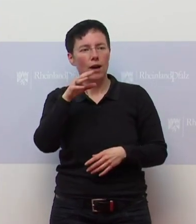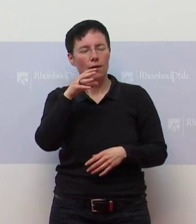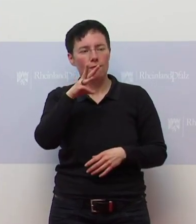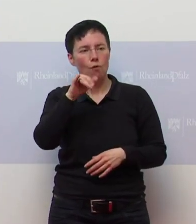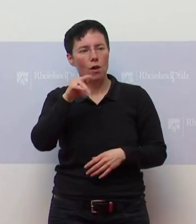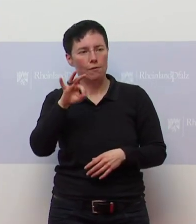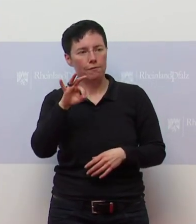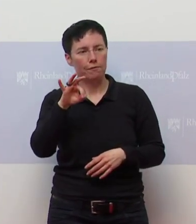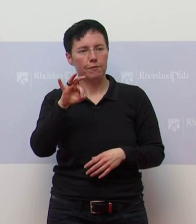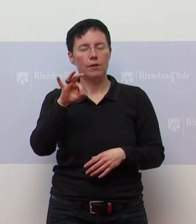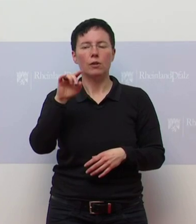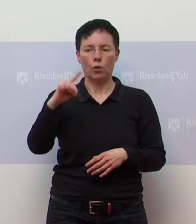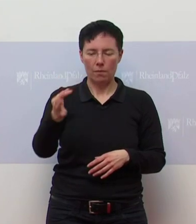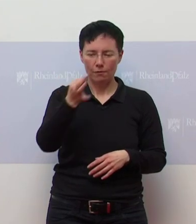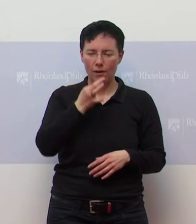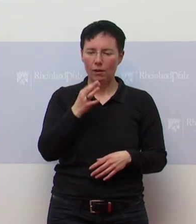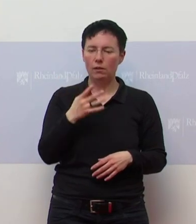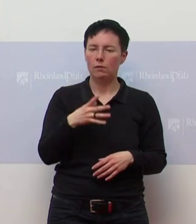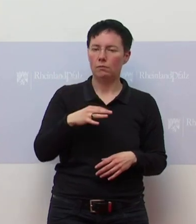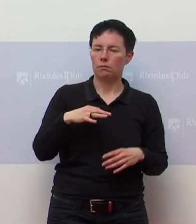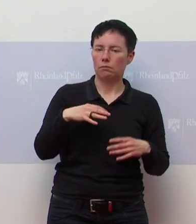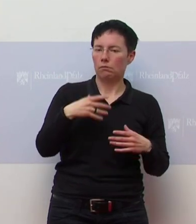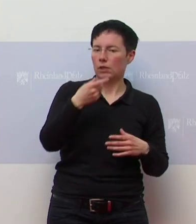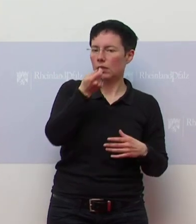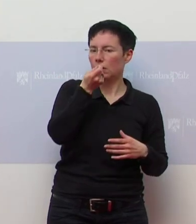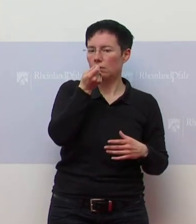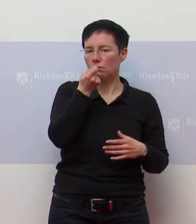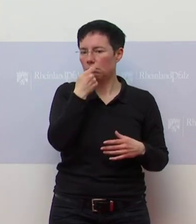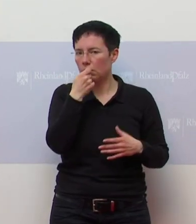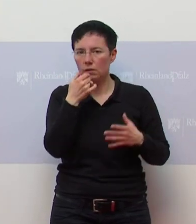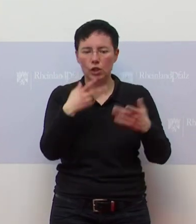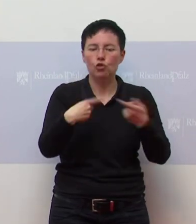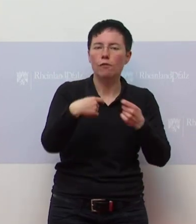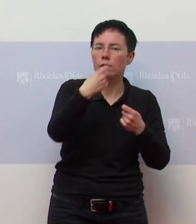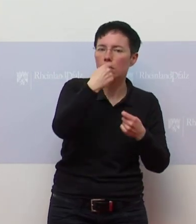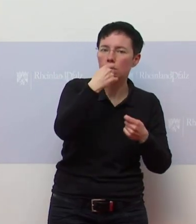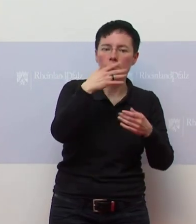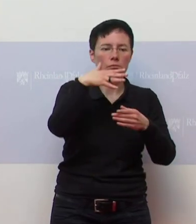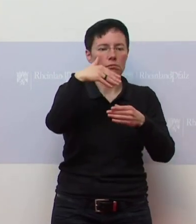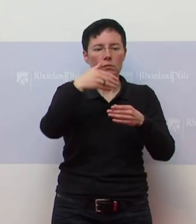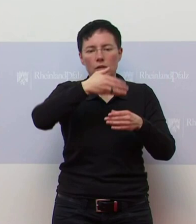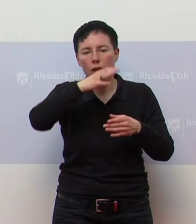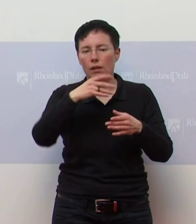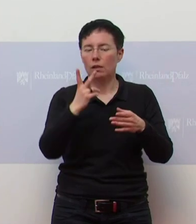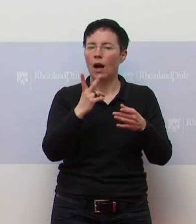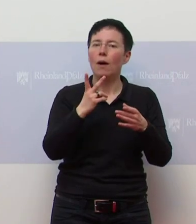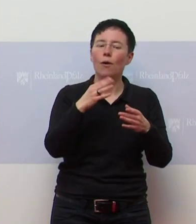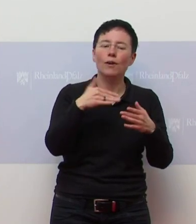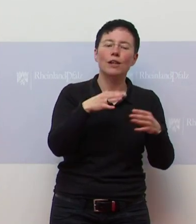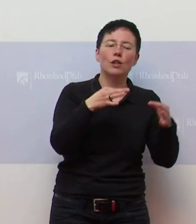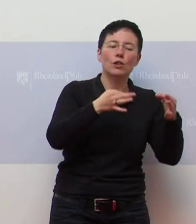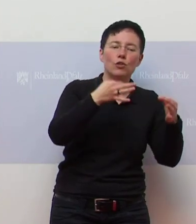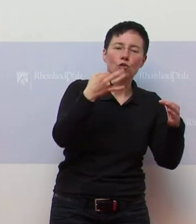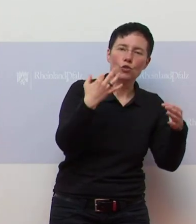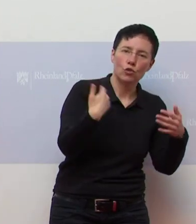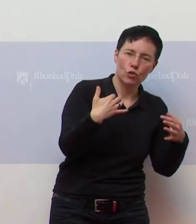Und zwar, was ist mit Lebensmittelläden, die auch Kleidung, Spielwaren und vieles mehr verkaufen? Zum Beispiel Kaufland, Globus oder